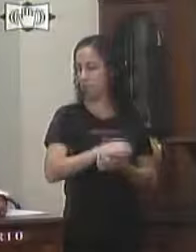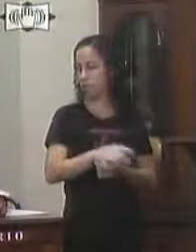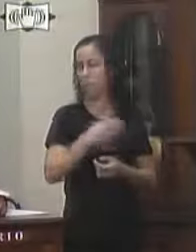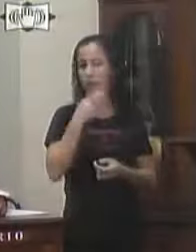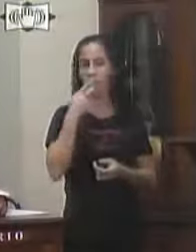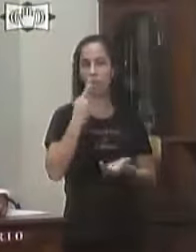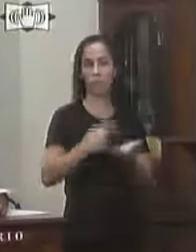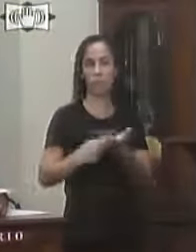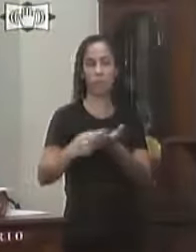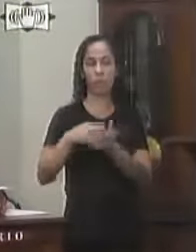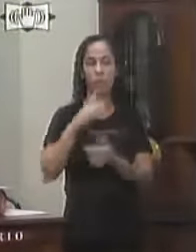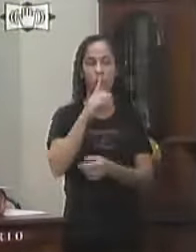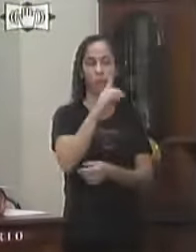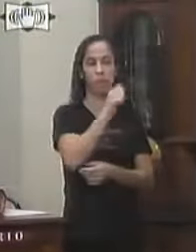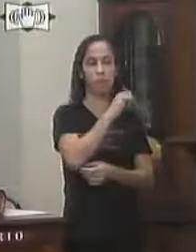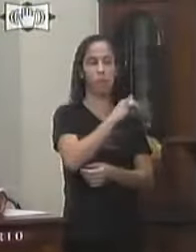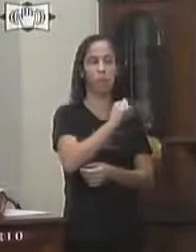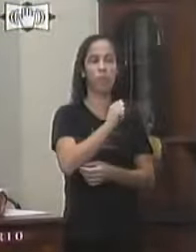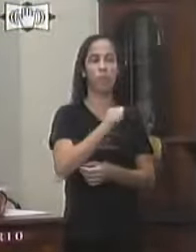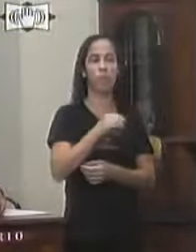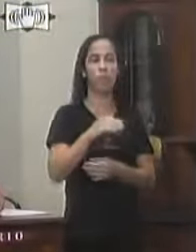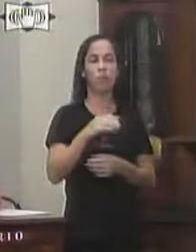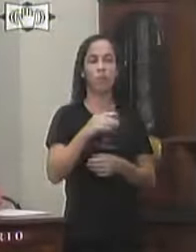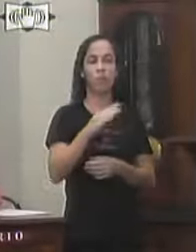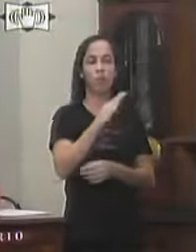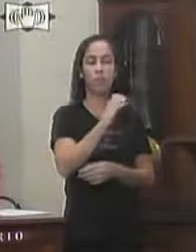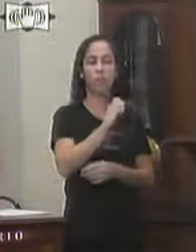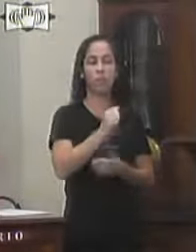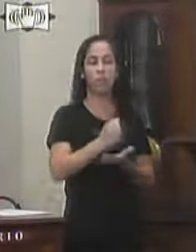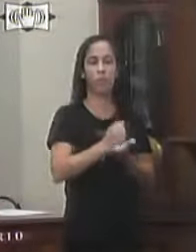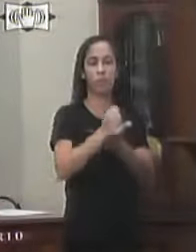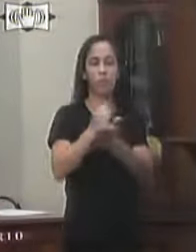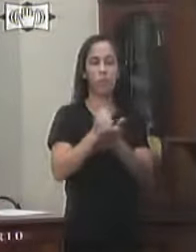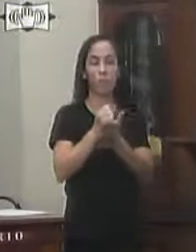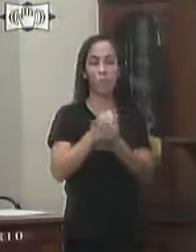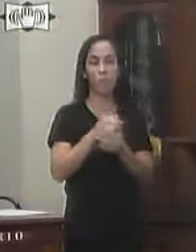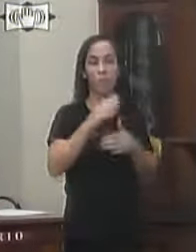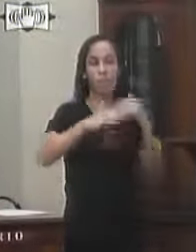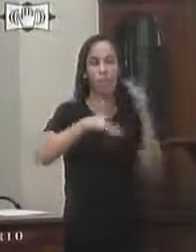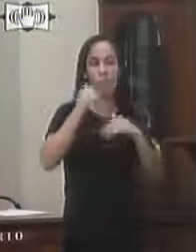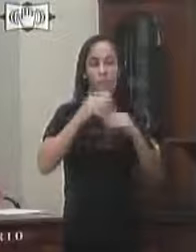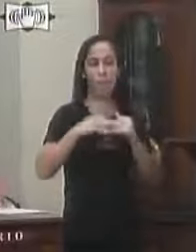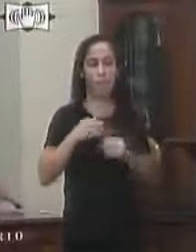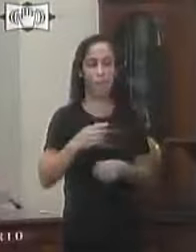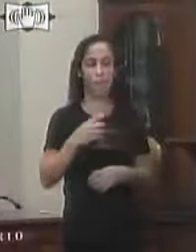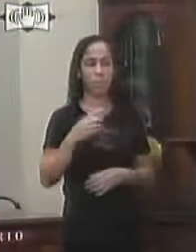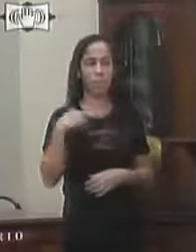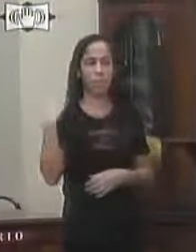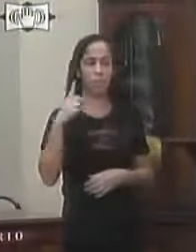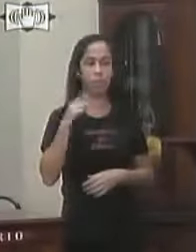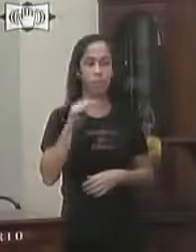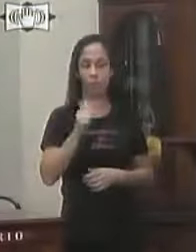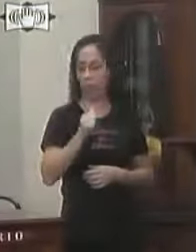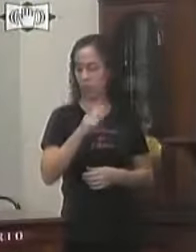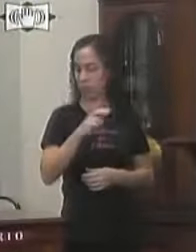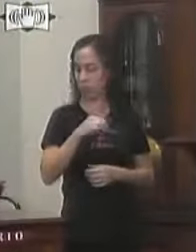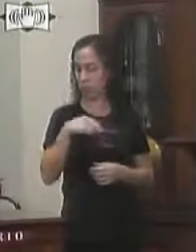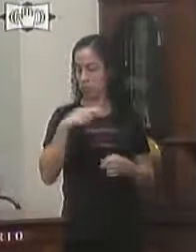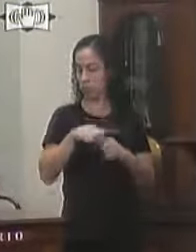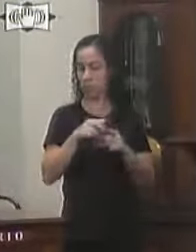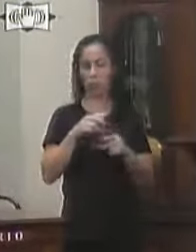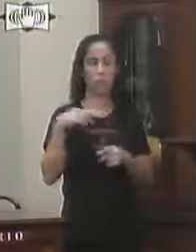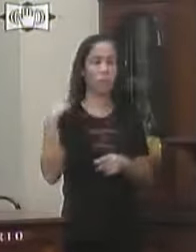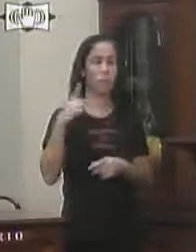questão da data base dos profissionais Então, está aqui a resposta para o vereador David Outra resposta do vereador